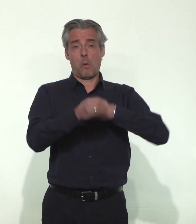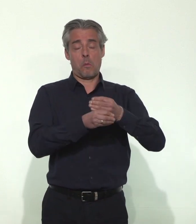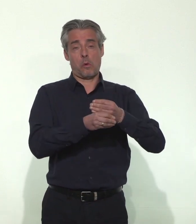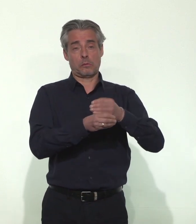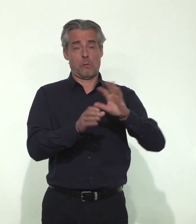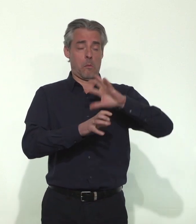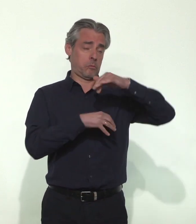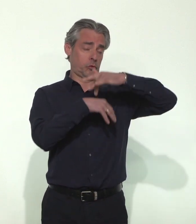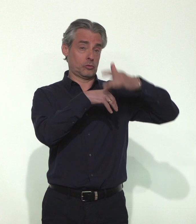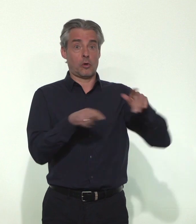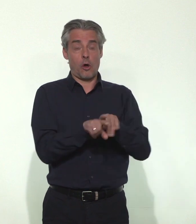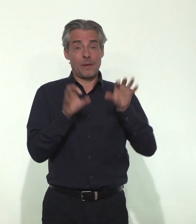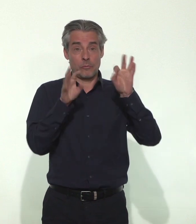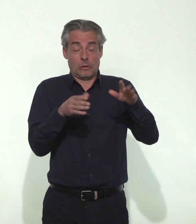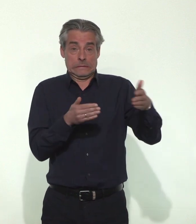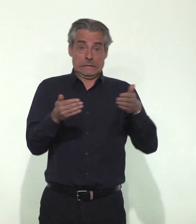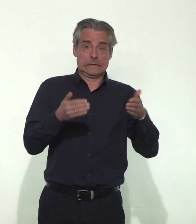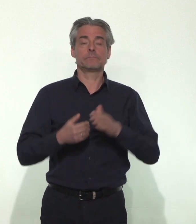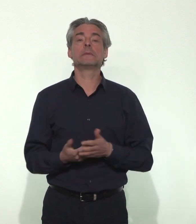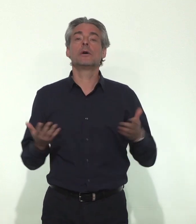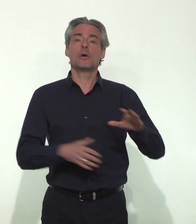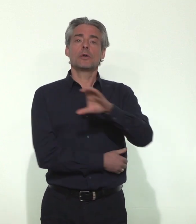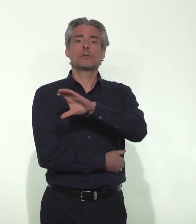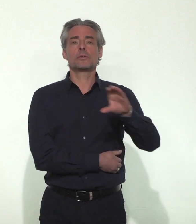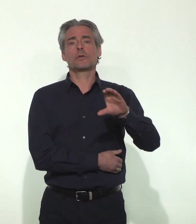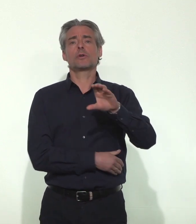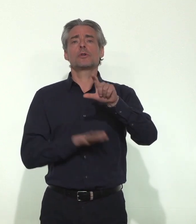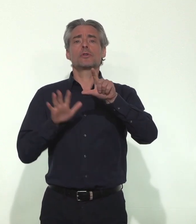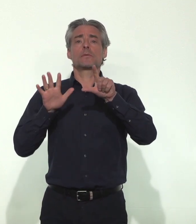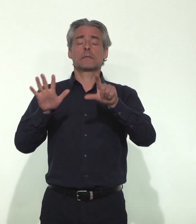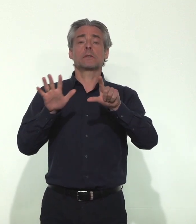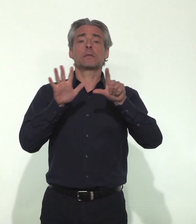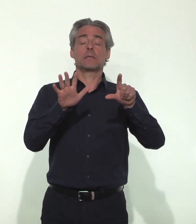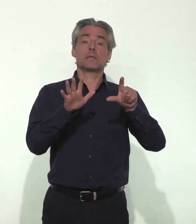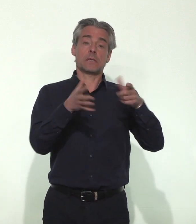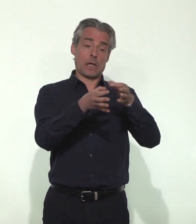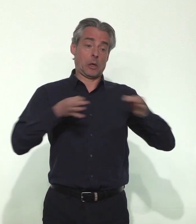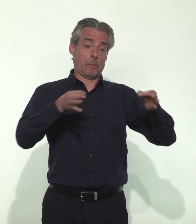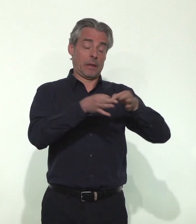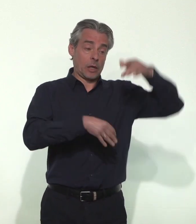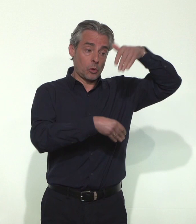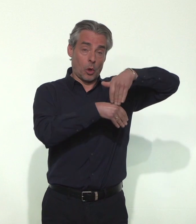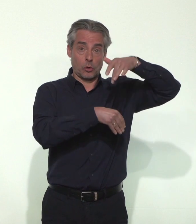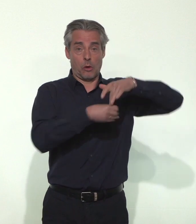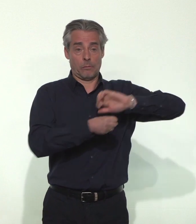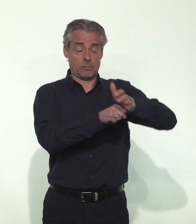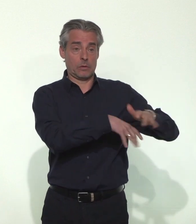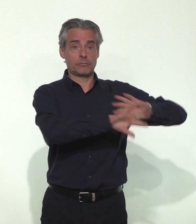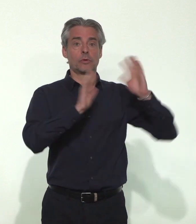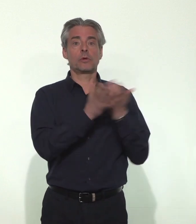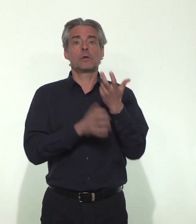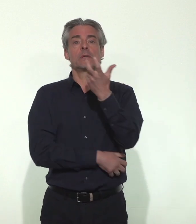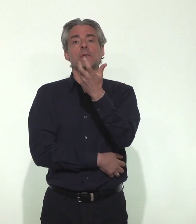pays de la planète en même temps ou presque. 177 pays rapportent des cas avec un total ce soir de